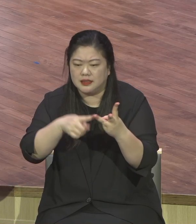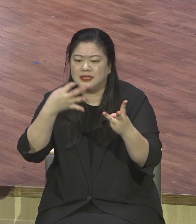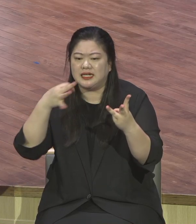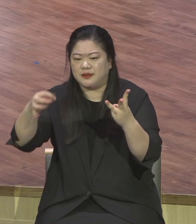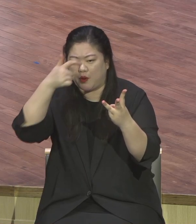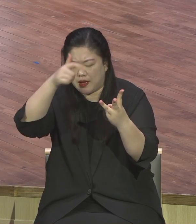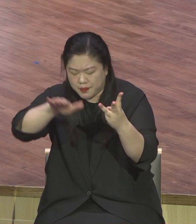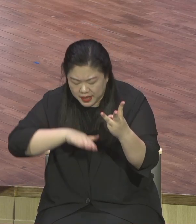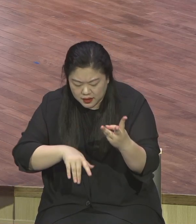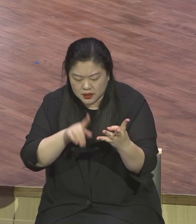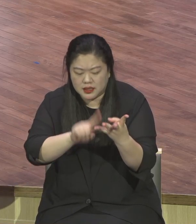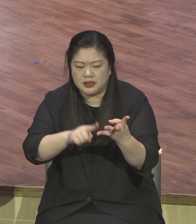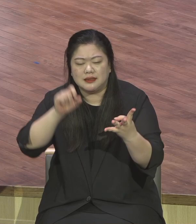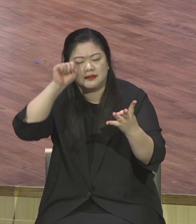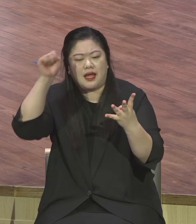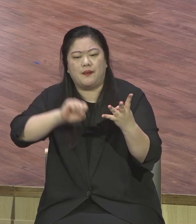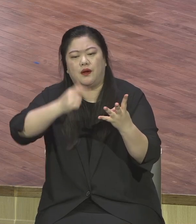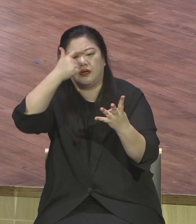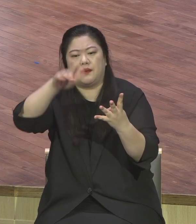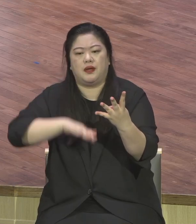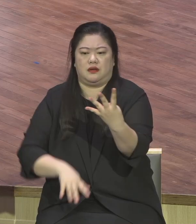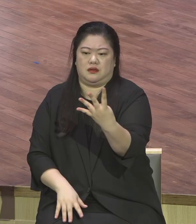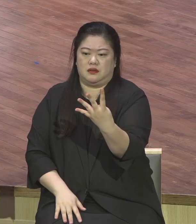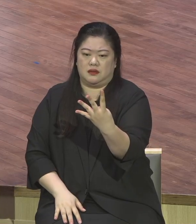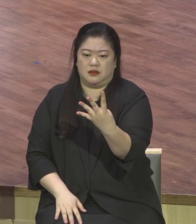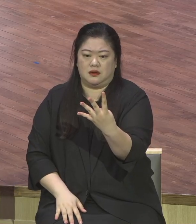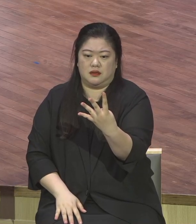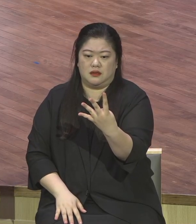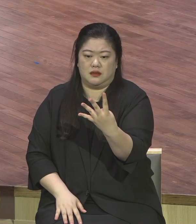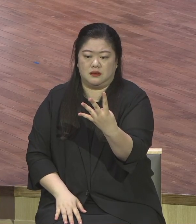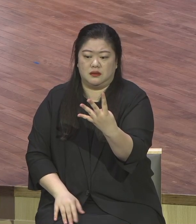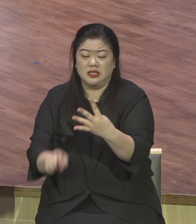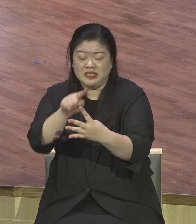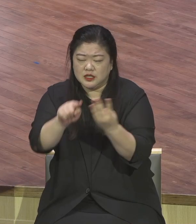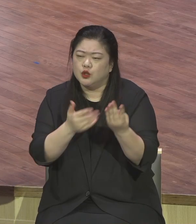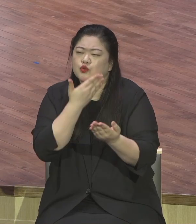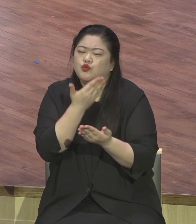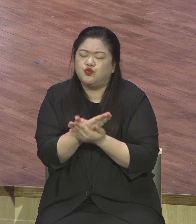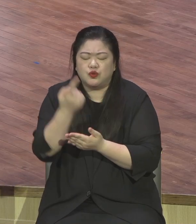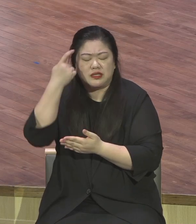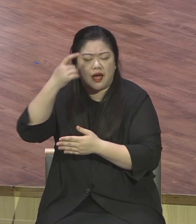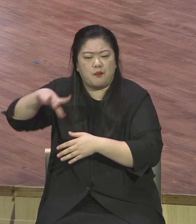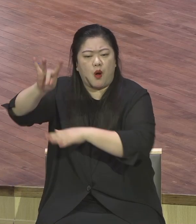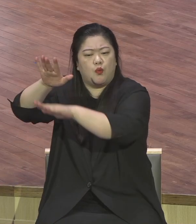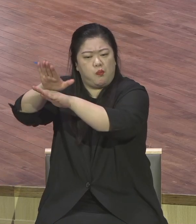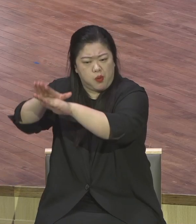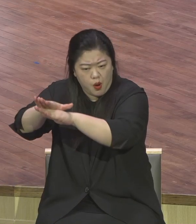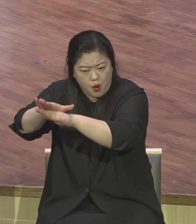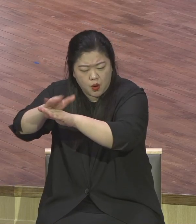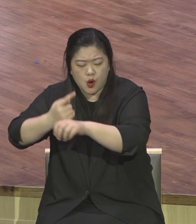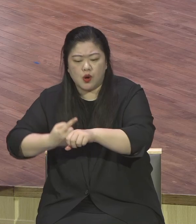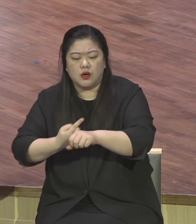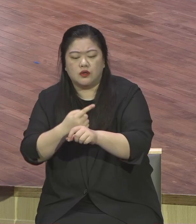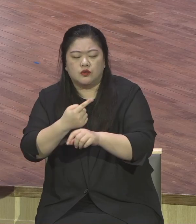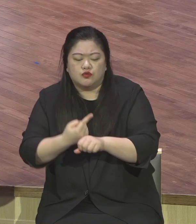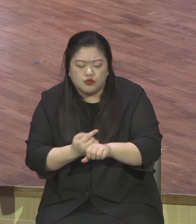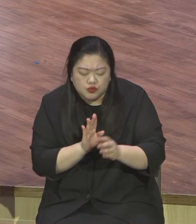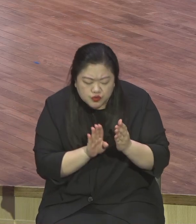예배드리고 그리고 교회가 인도하는 대로 따라오기만 하면 영적 성장 이루어지게 돼 있어요 노력할 필요 없어요